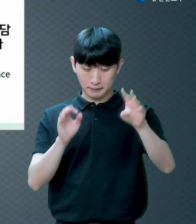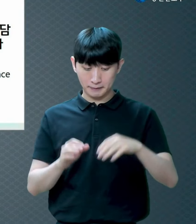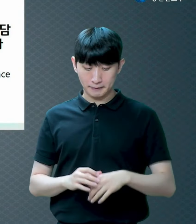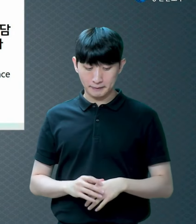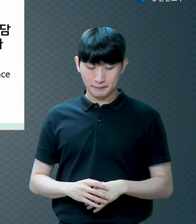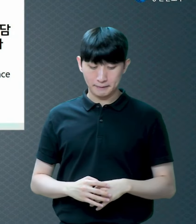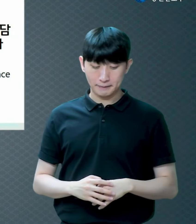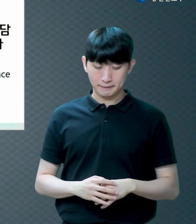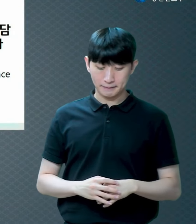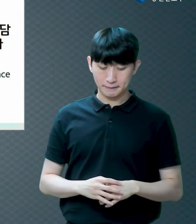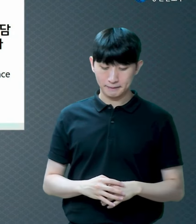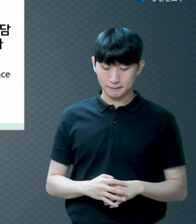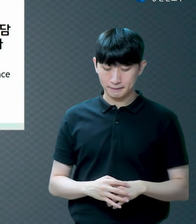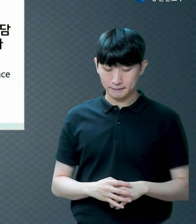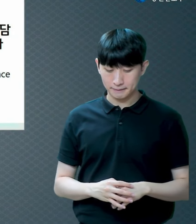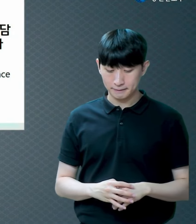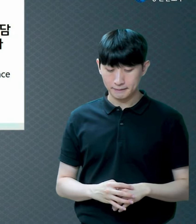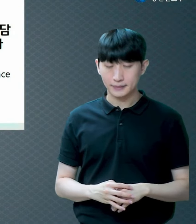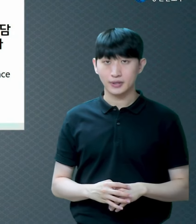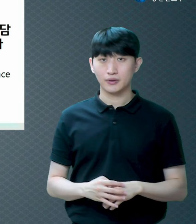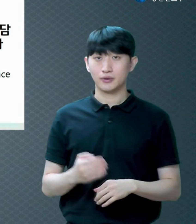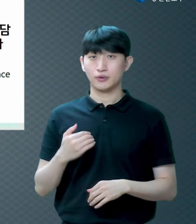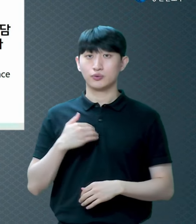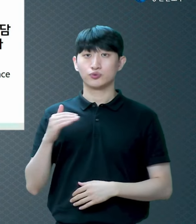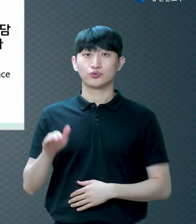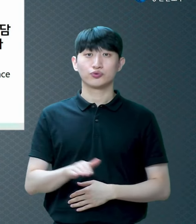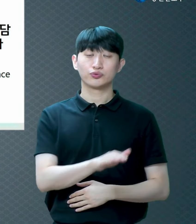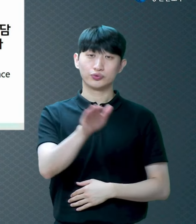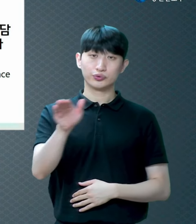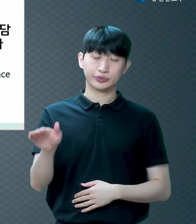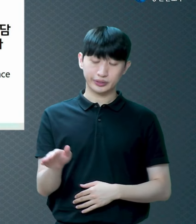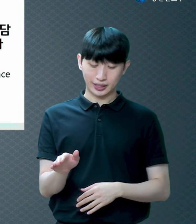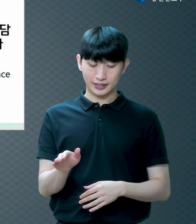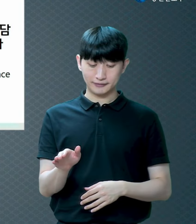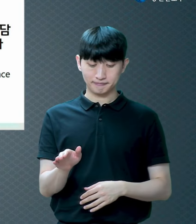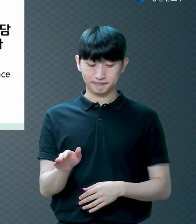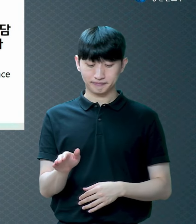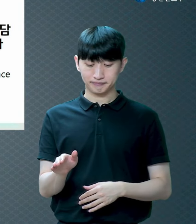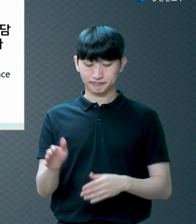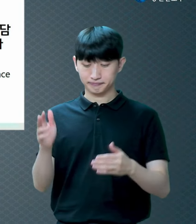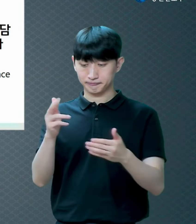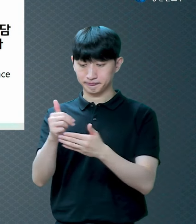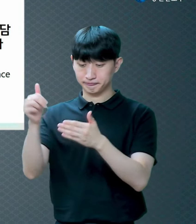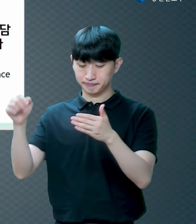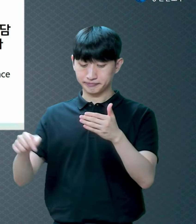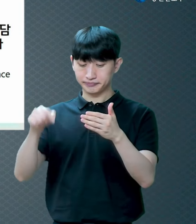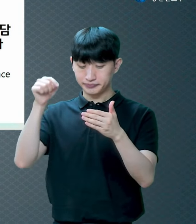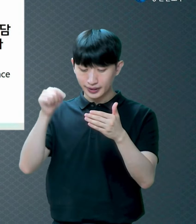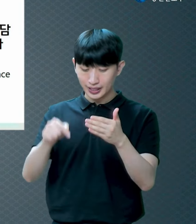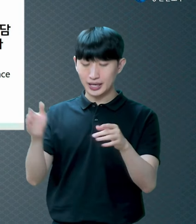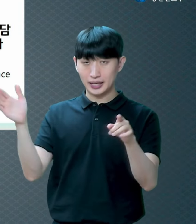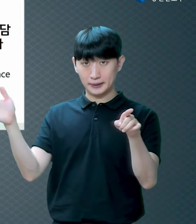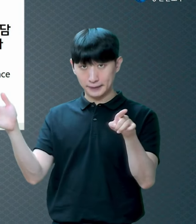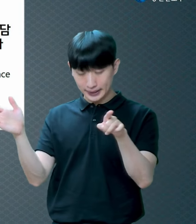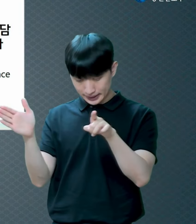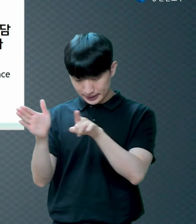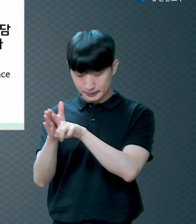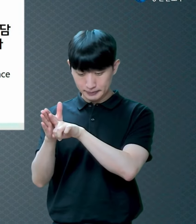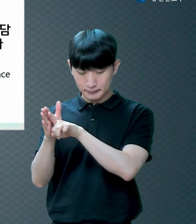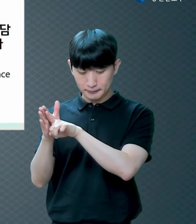우리가 그 안에서 그를 믿음으로